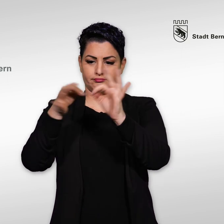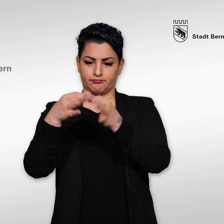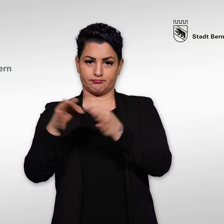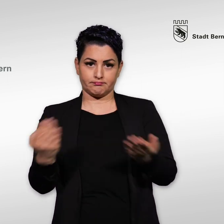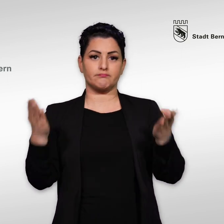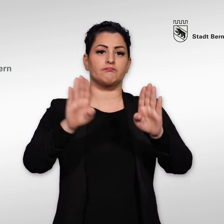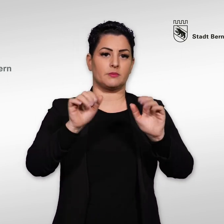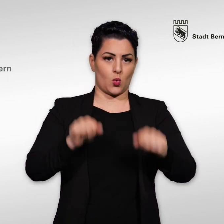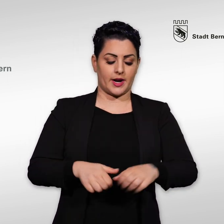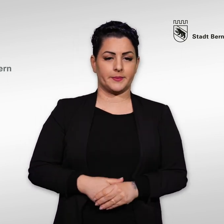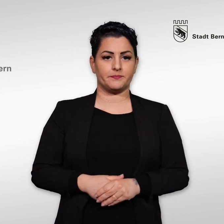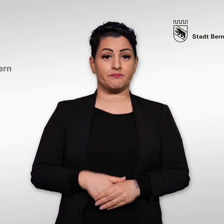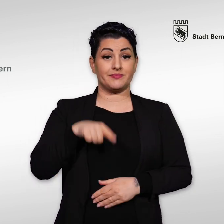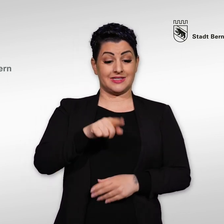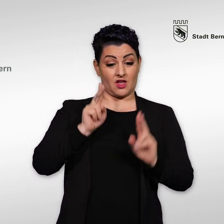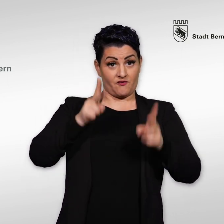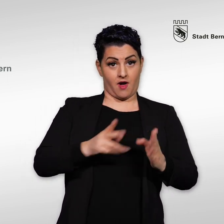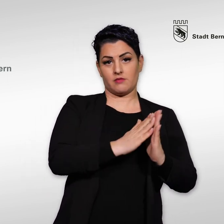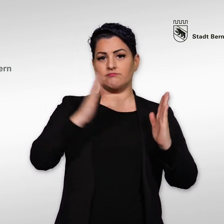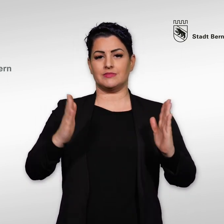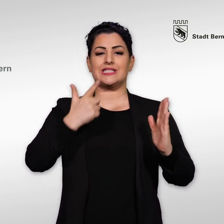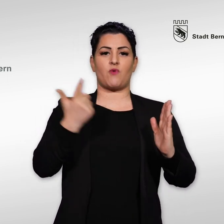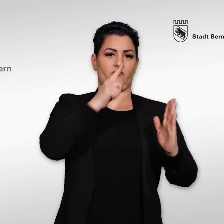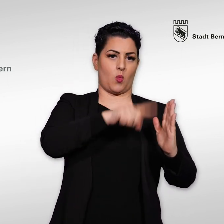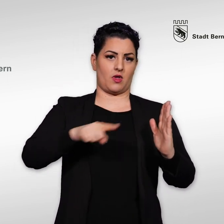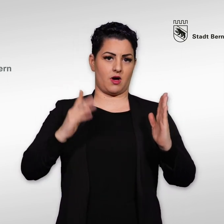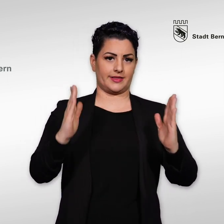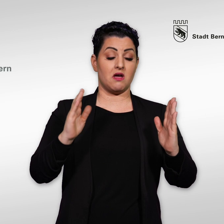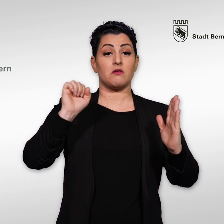In diesem Fall kann die oben genannte Frist von 12 Monaten verlängert werden.